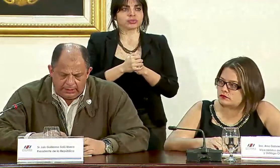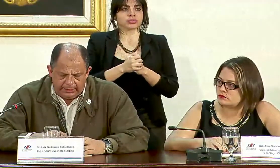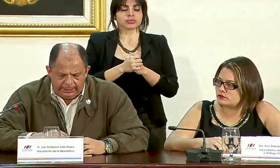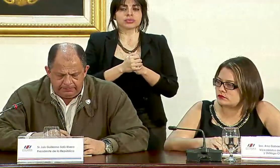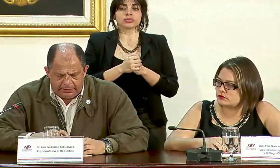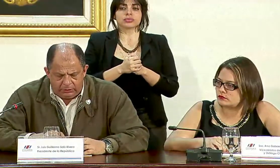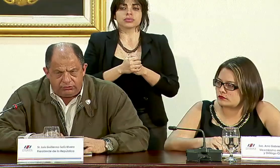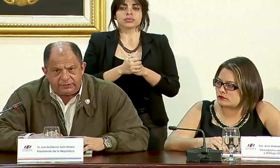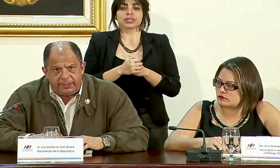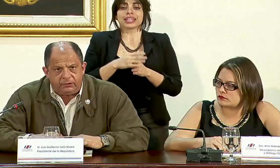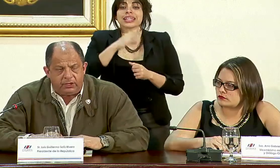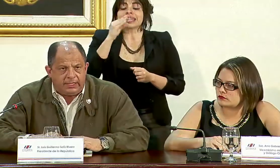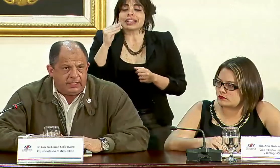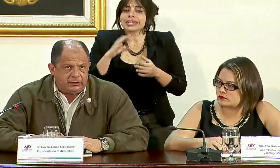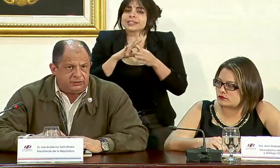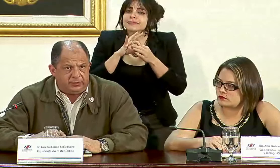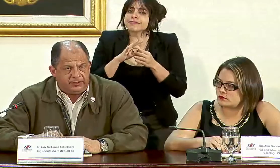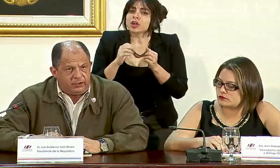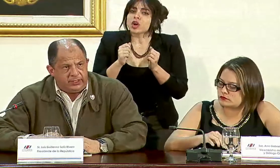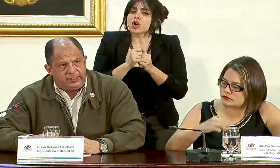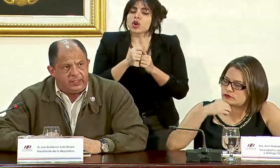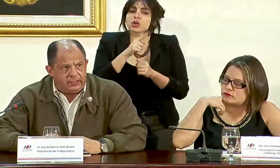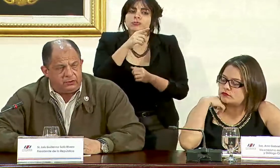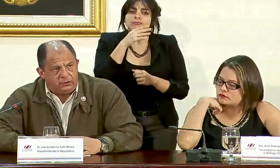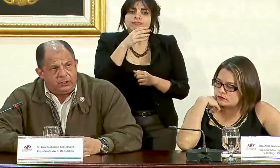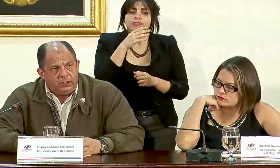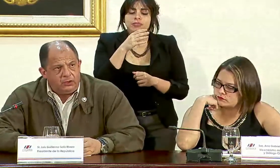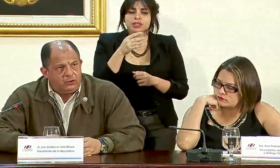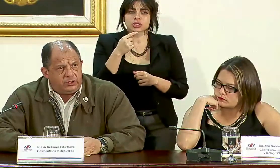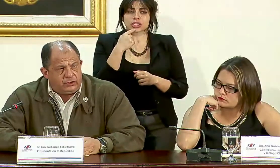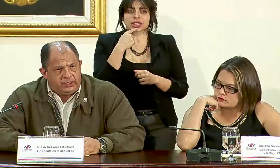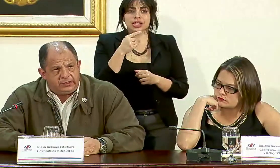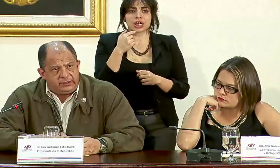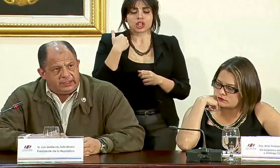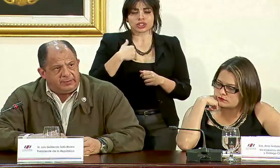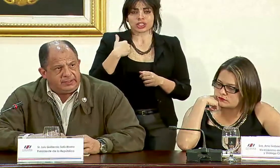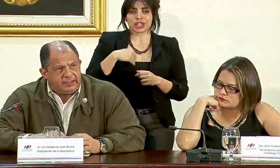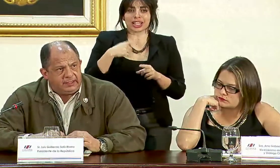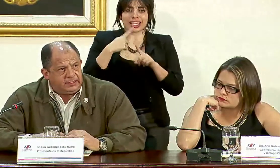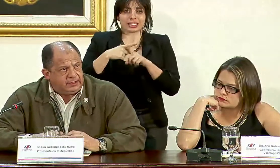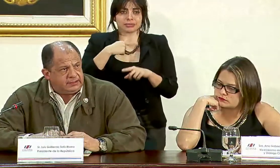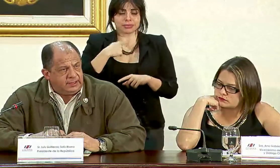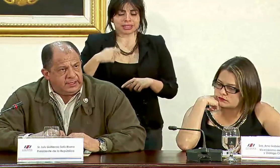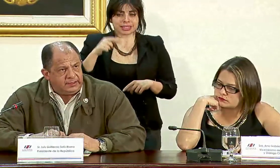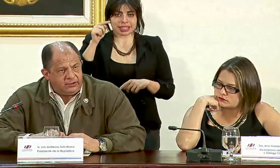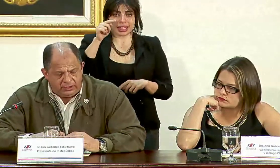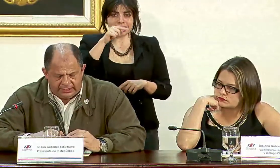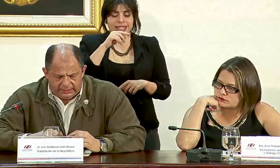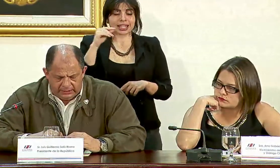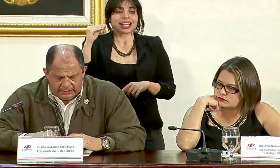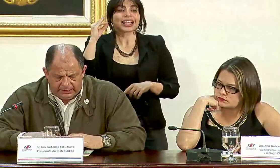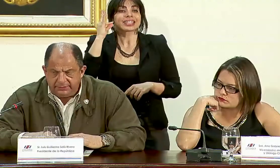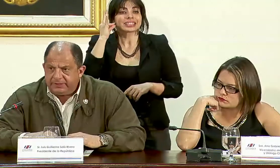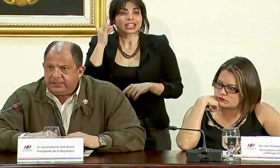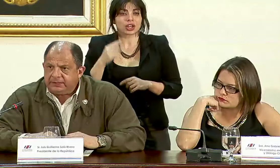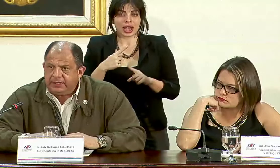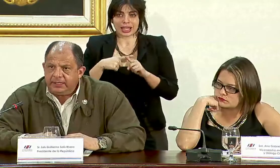y con respecto a las observaciones que han hecho los señores expresidentes y la señora